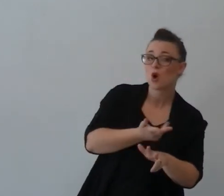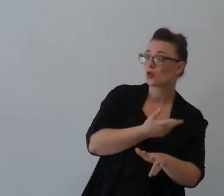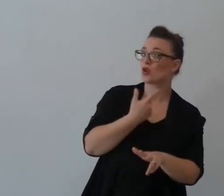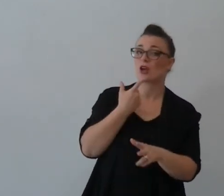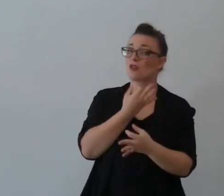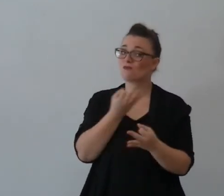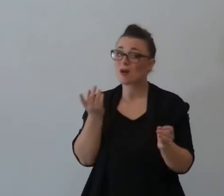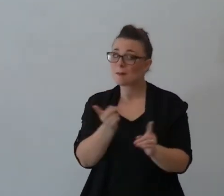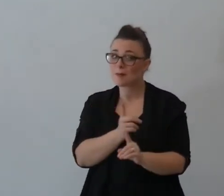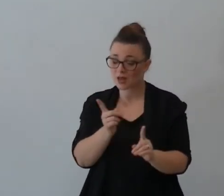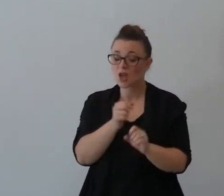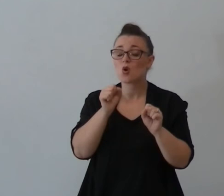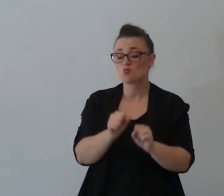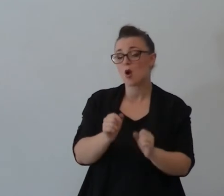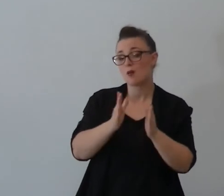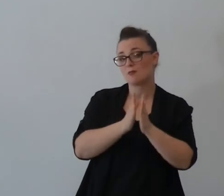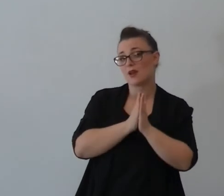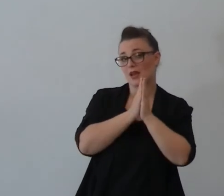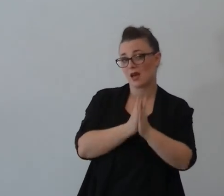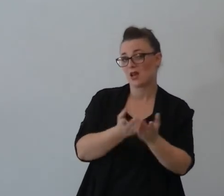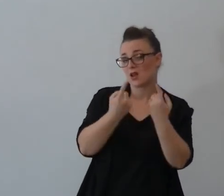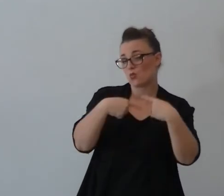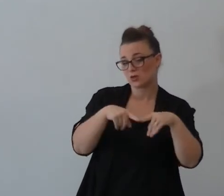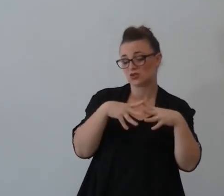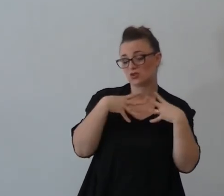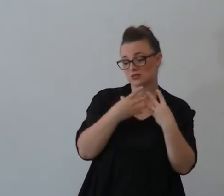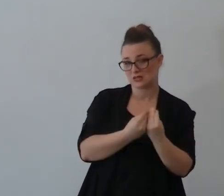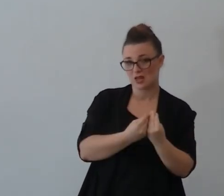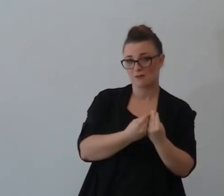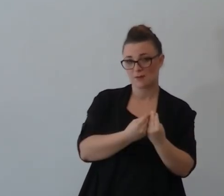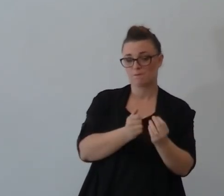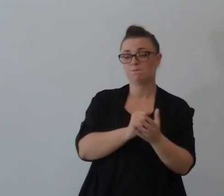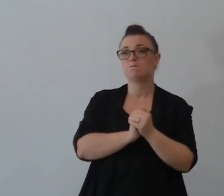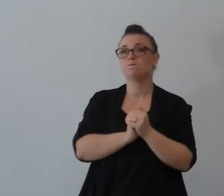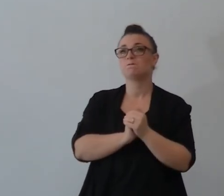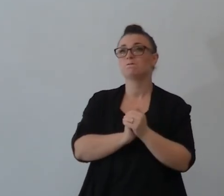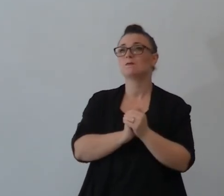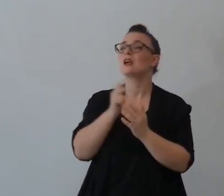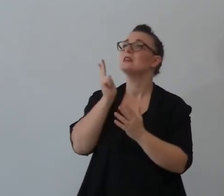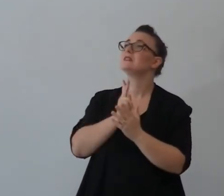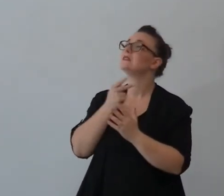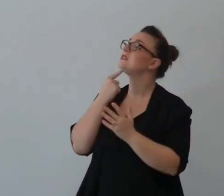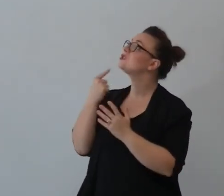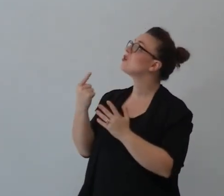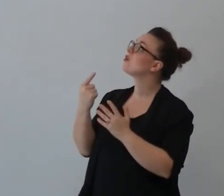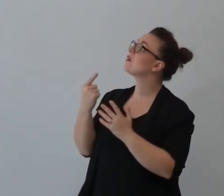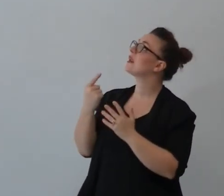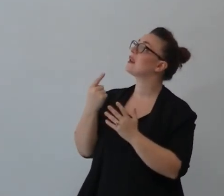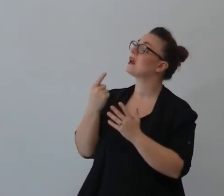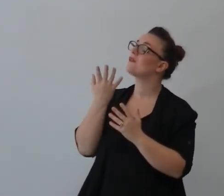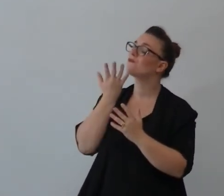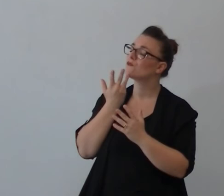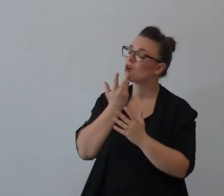nel tuo lavoro signore io voglio mettere davanti a te davanti a te quando e se